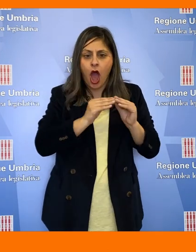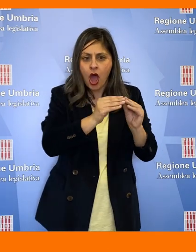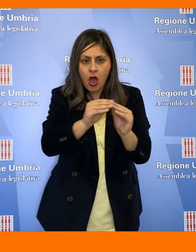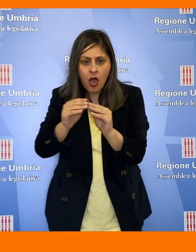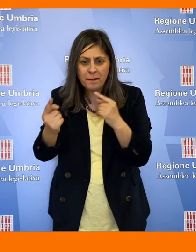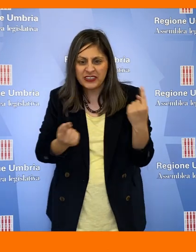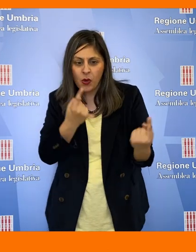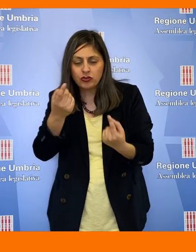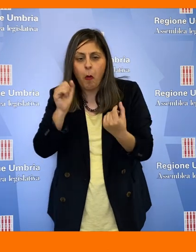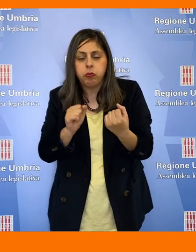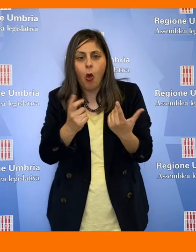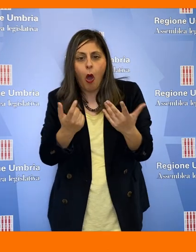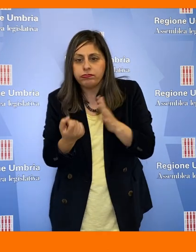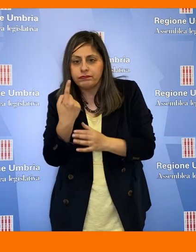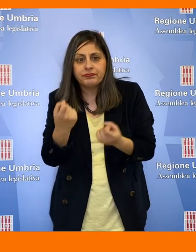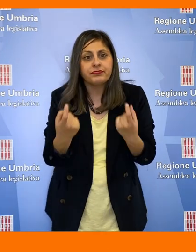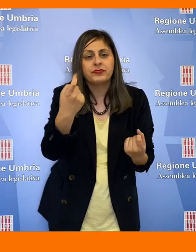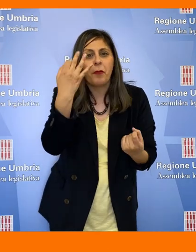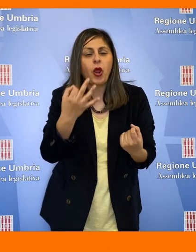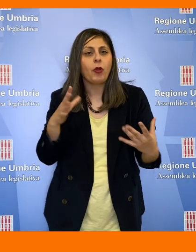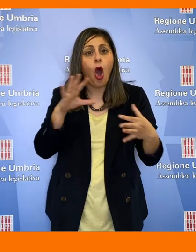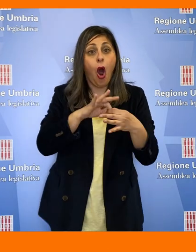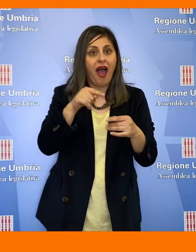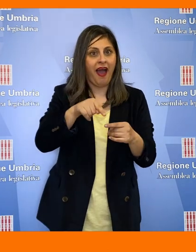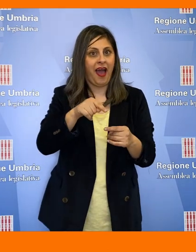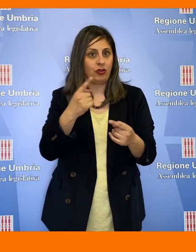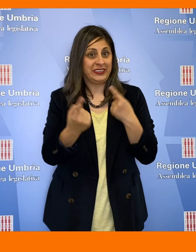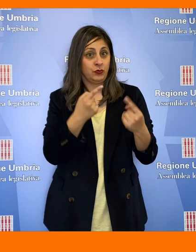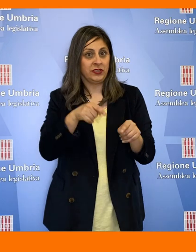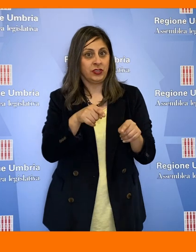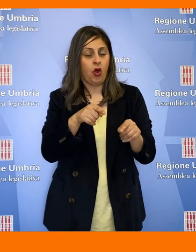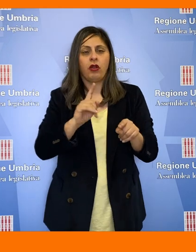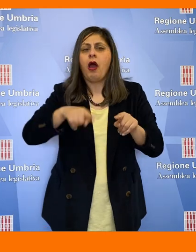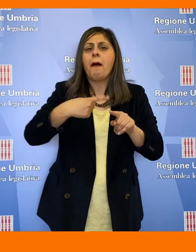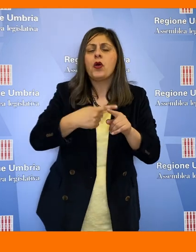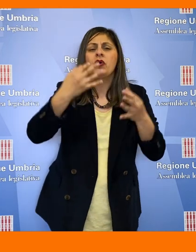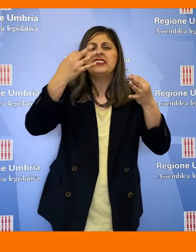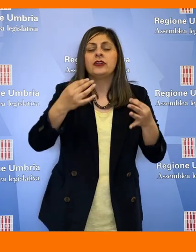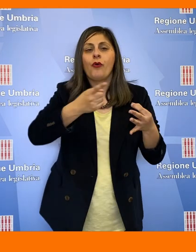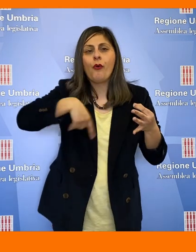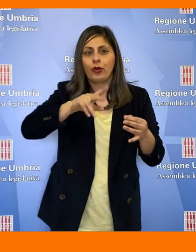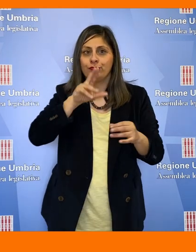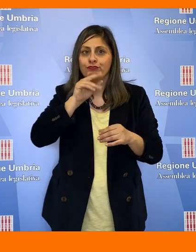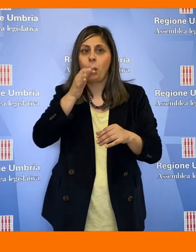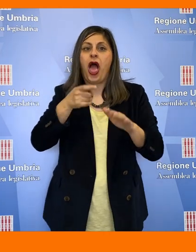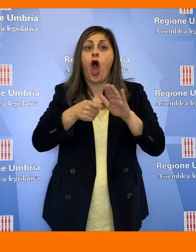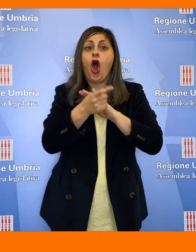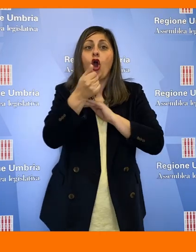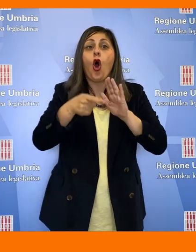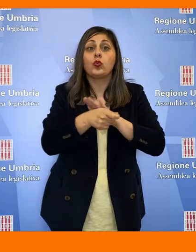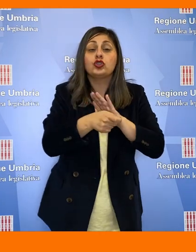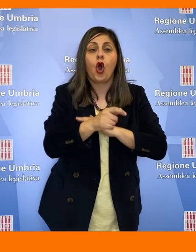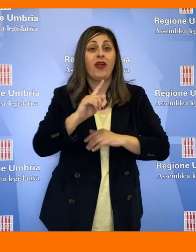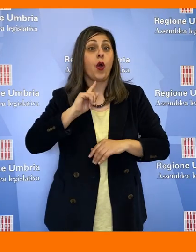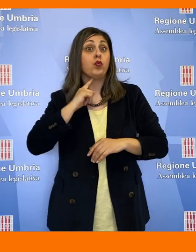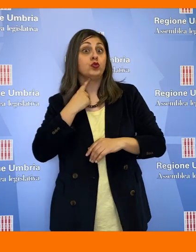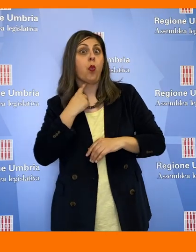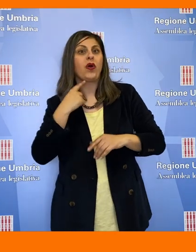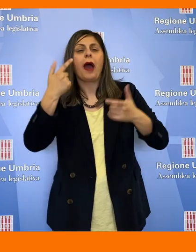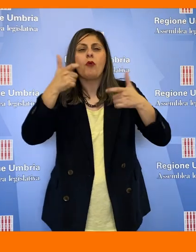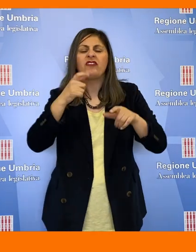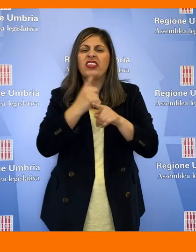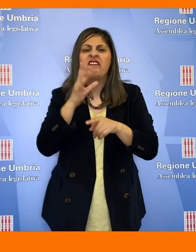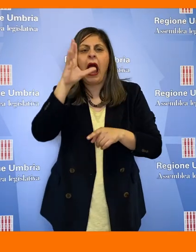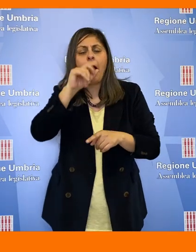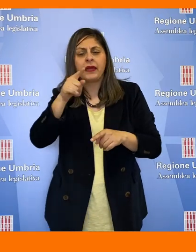che si possono inniscare rispetto a certi fenomeni, poi probabilmente tratteremo l'argomento della corruzione, dell'usura per